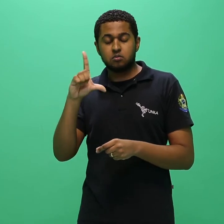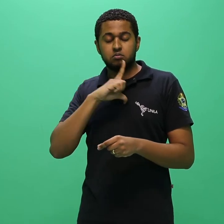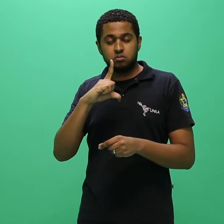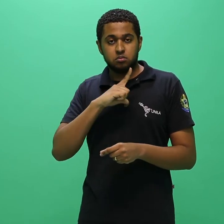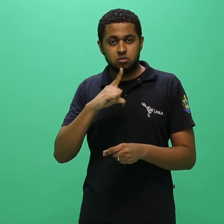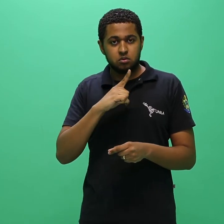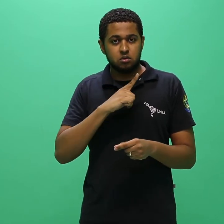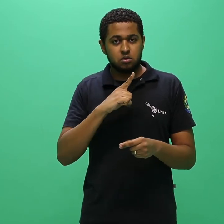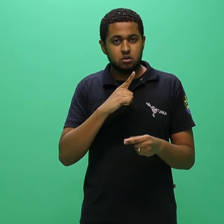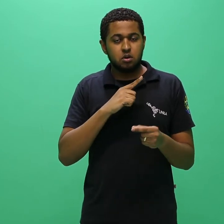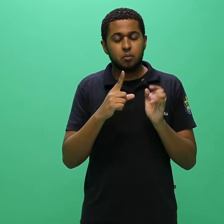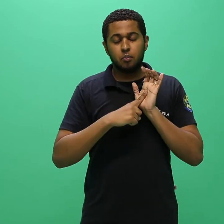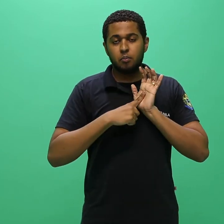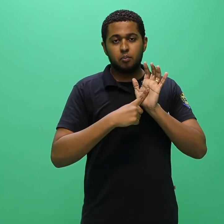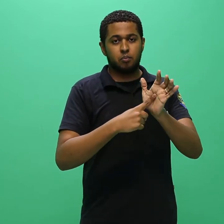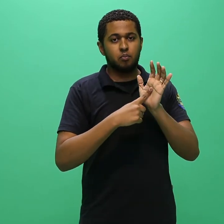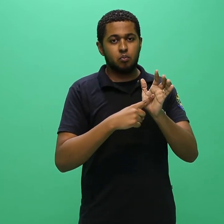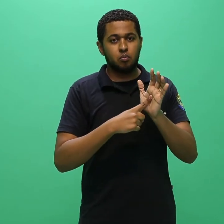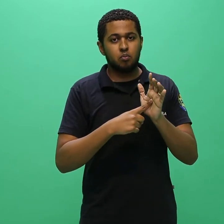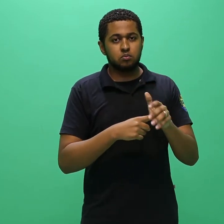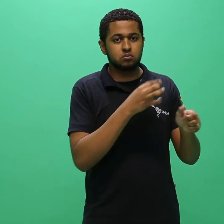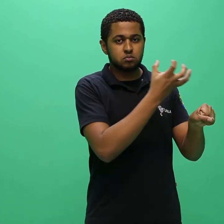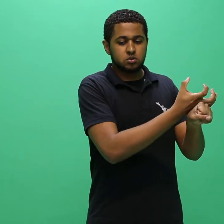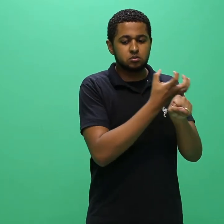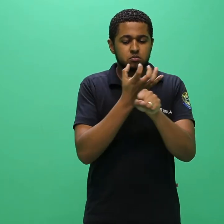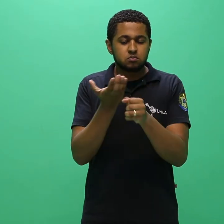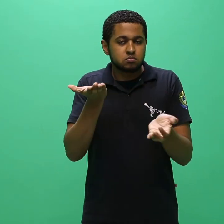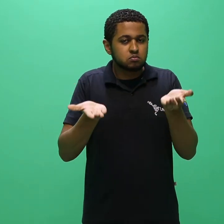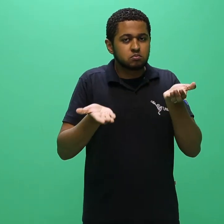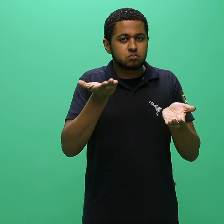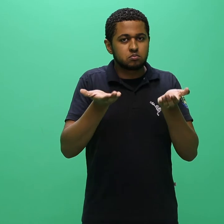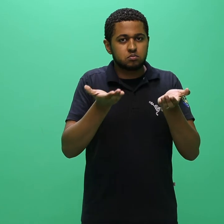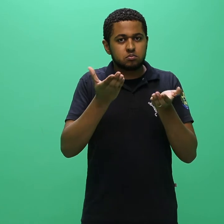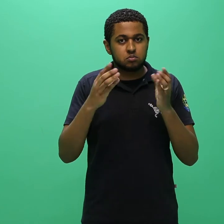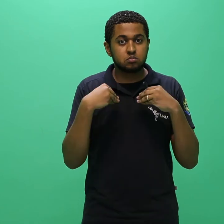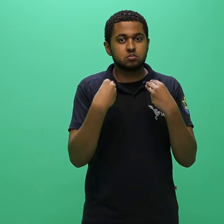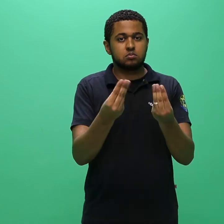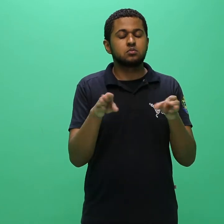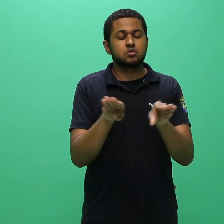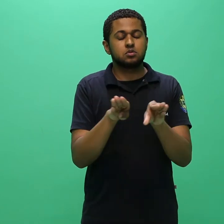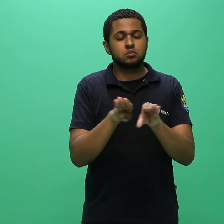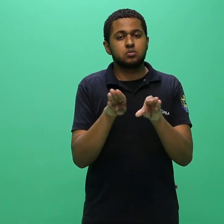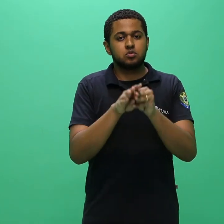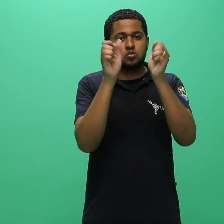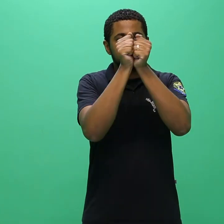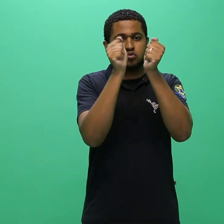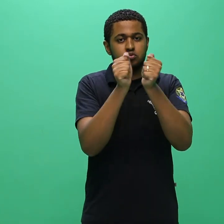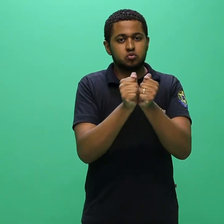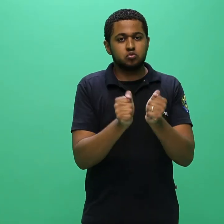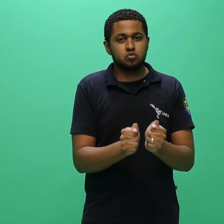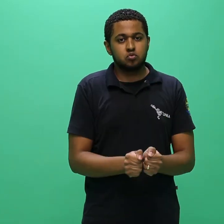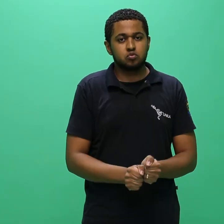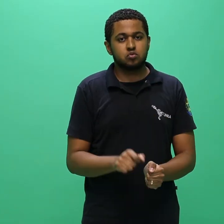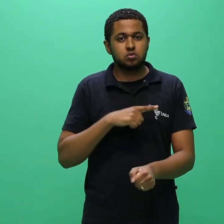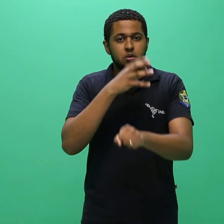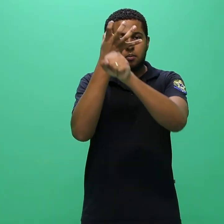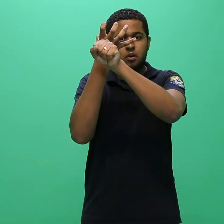constem as equivalências concedidas, bem como o conjunto de componentes curriculares